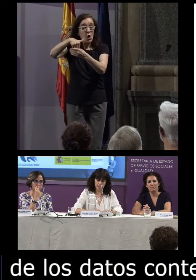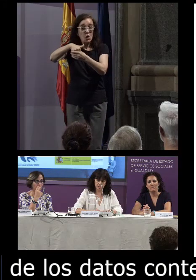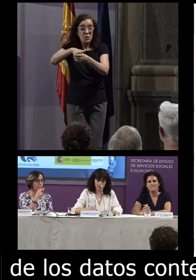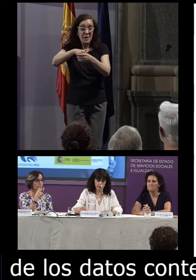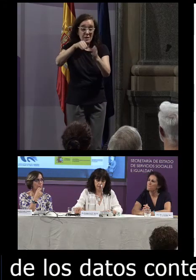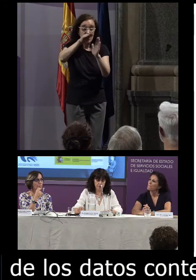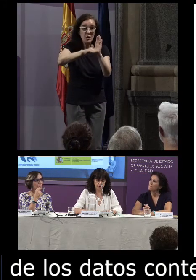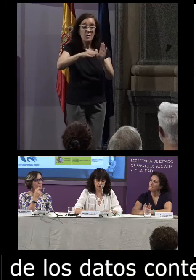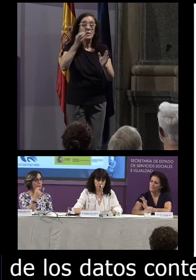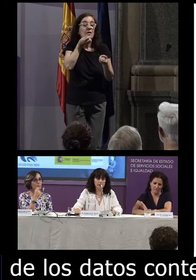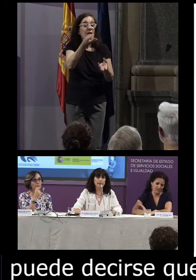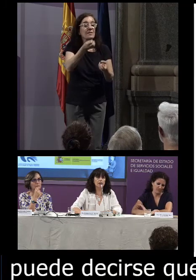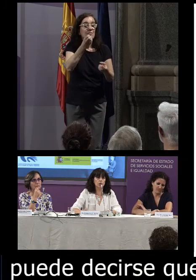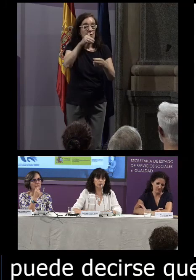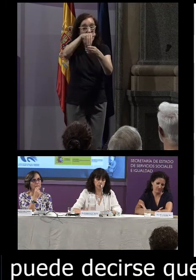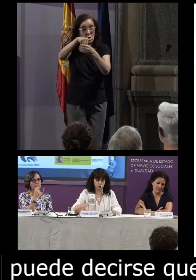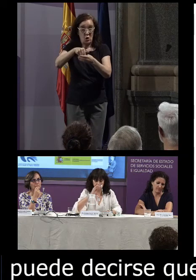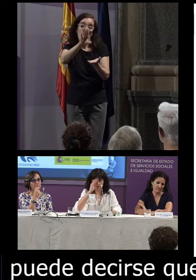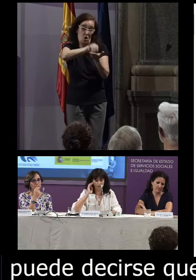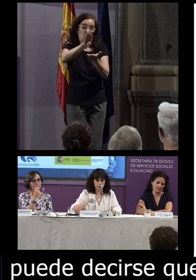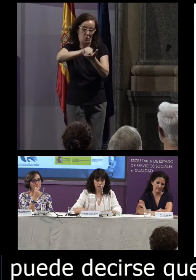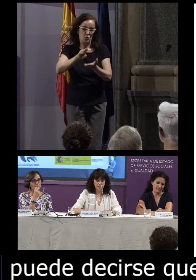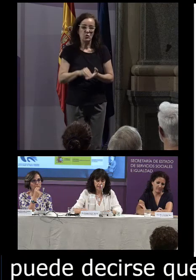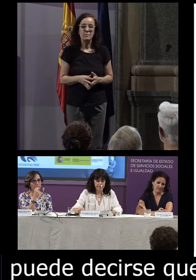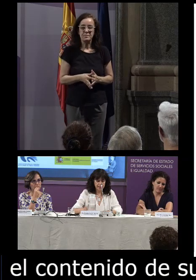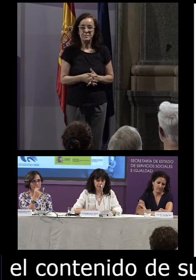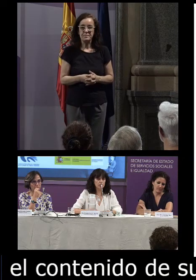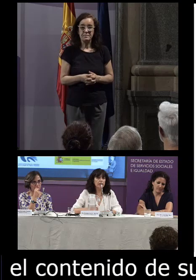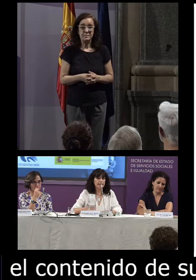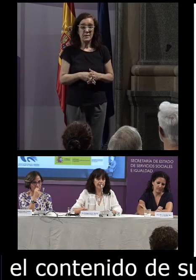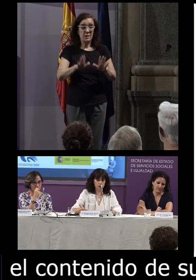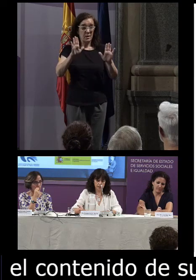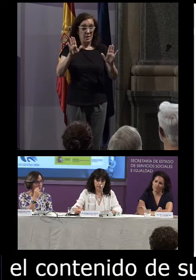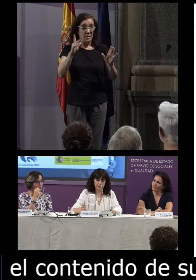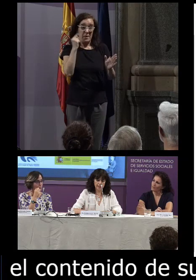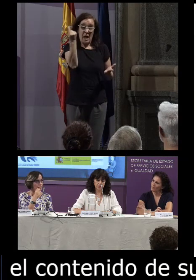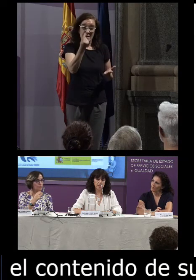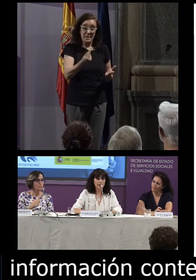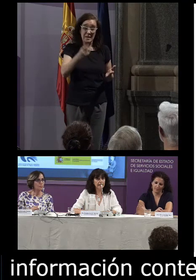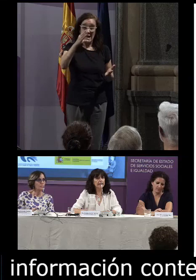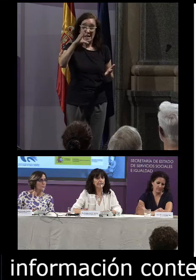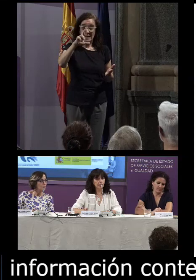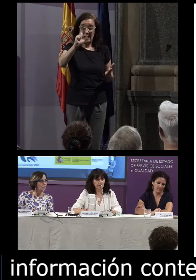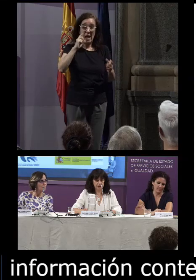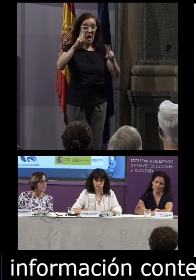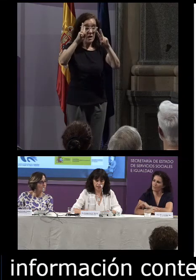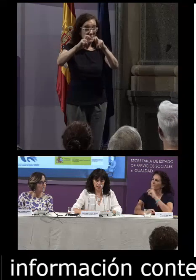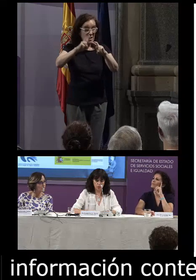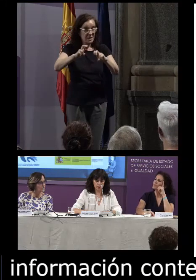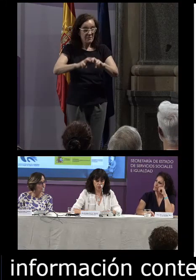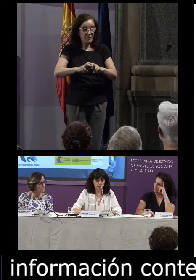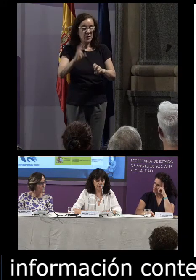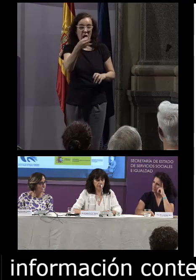precisamente en la información contenida en los corpus sin embargo el diseño del CREA científicamente